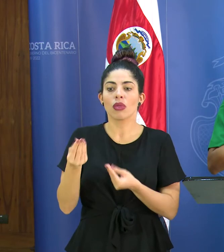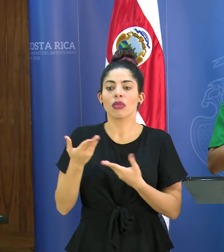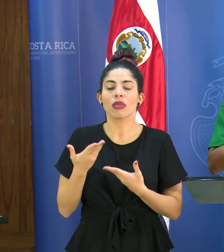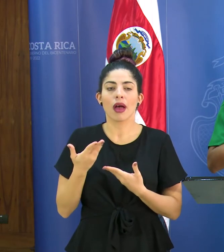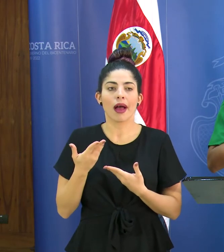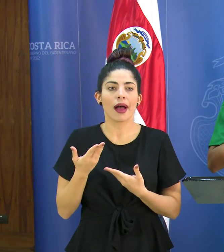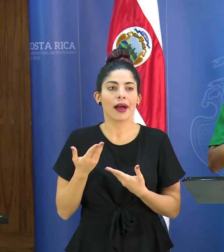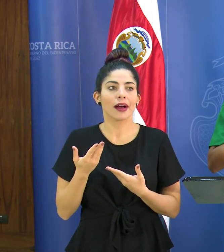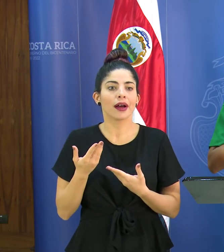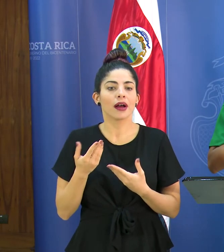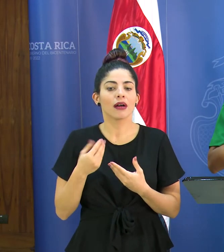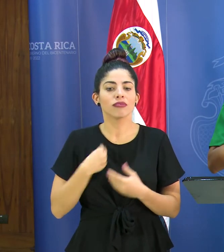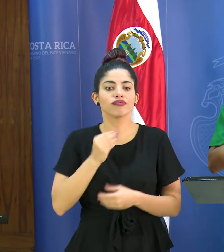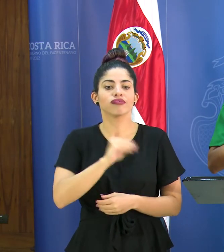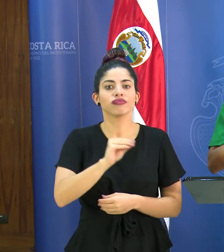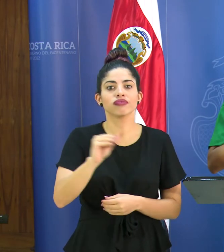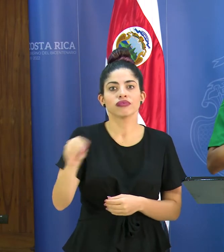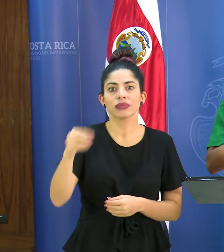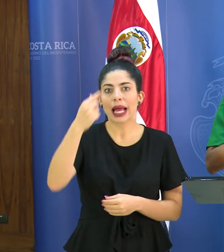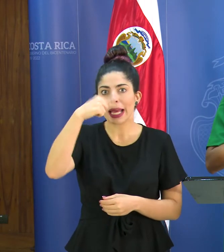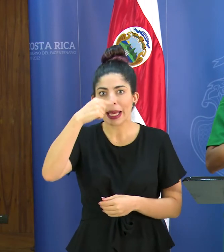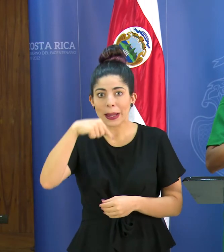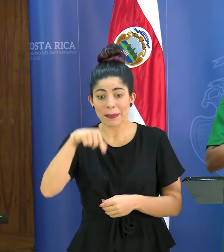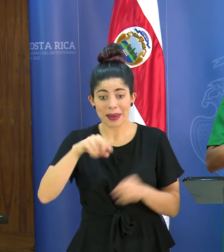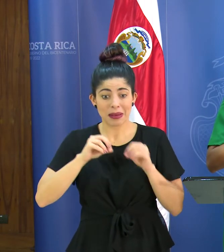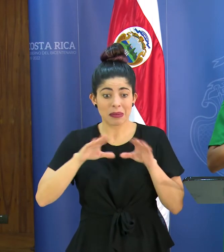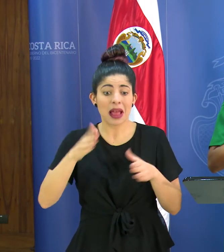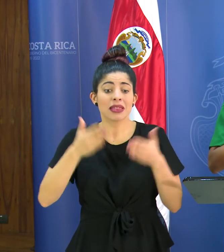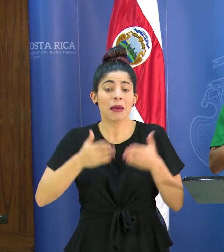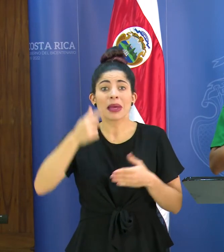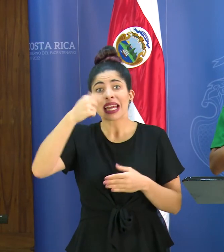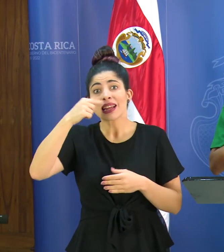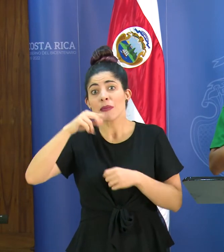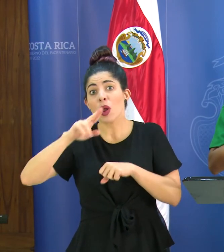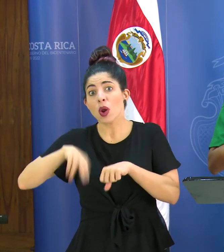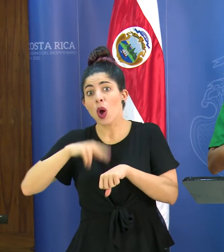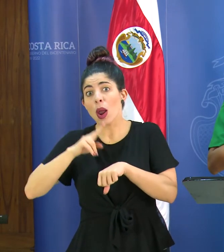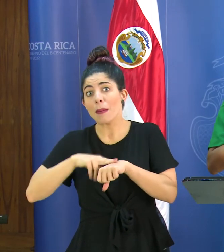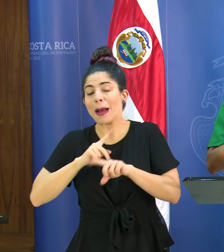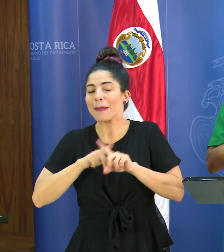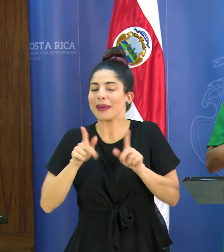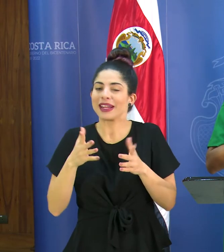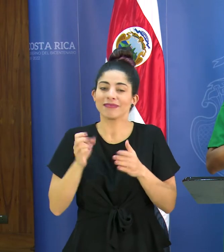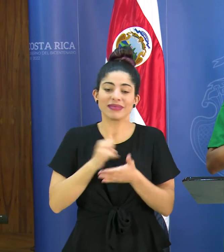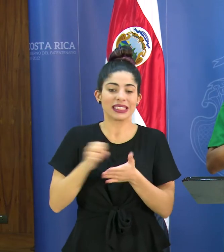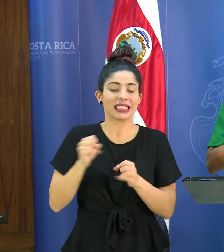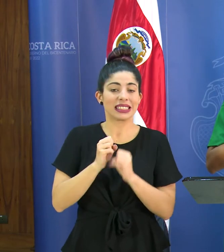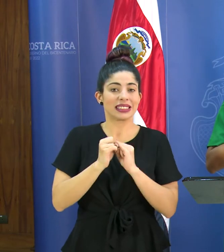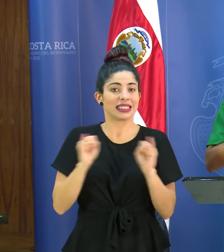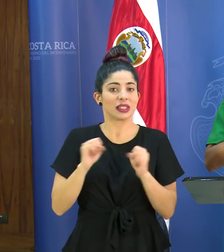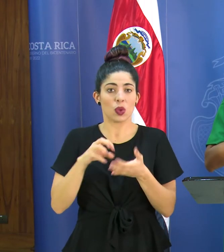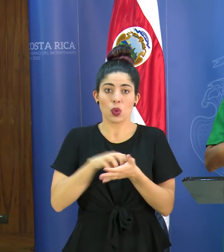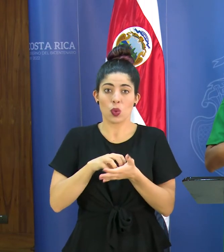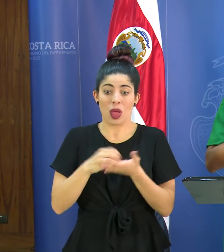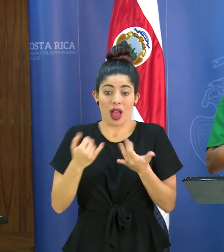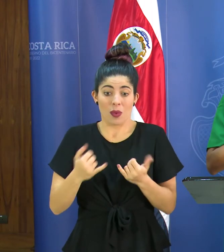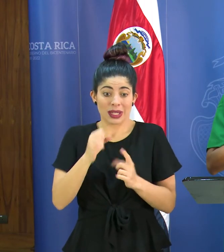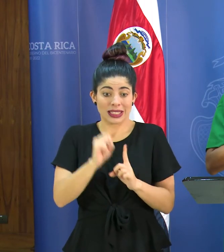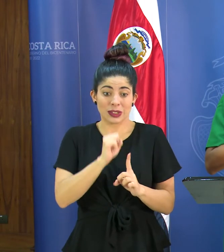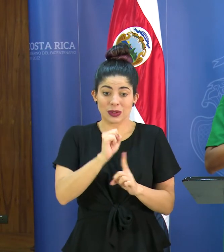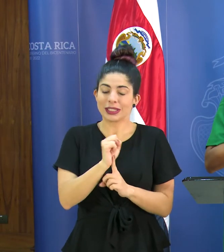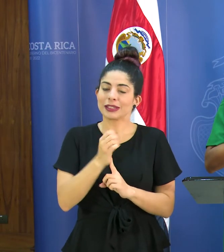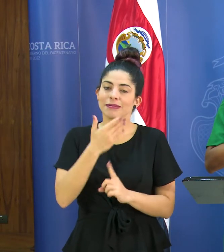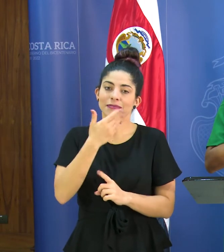un contagio de la gripe que puede ser una gripe normal pero que de cualquier manera frente a la situación que estamos lo que